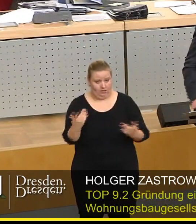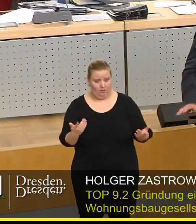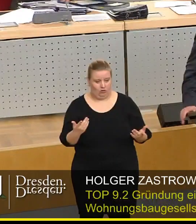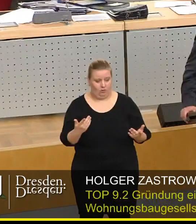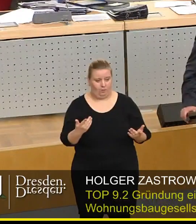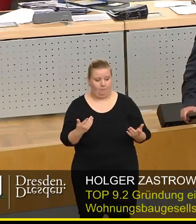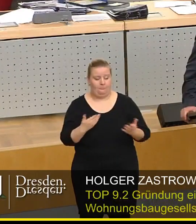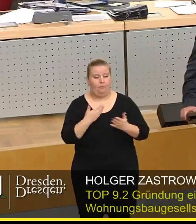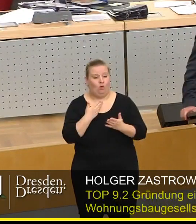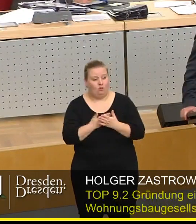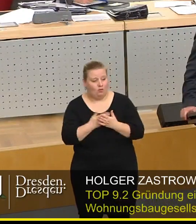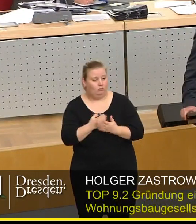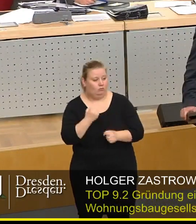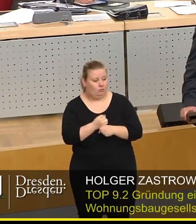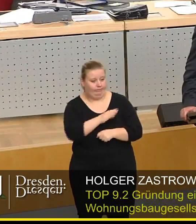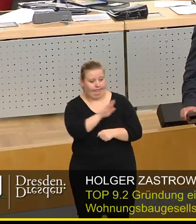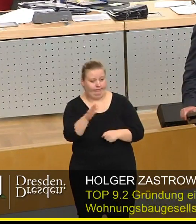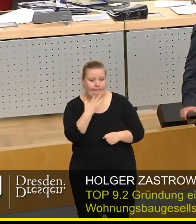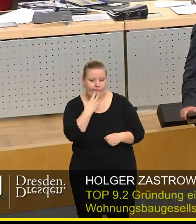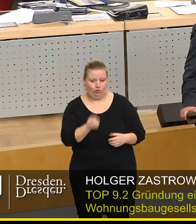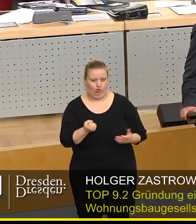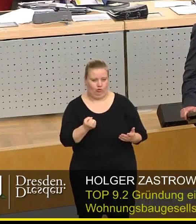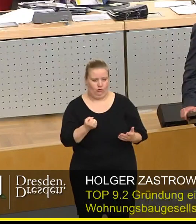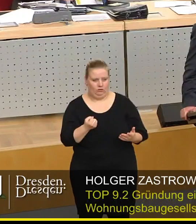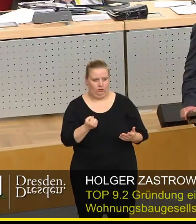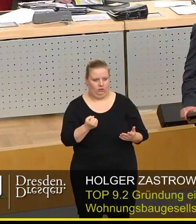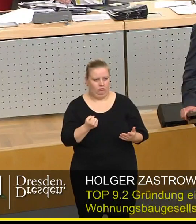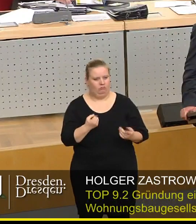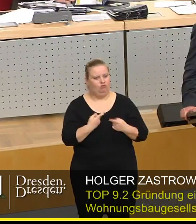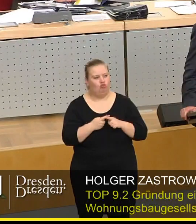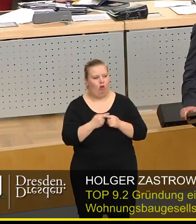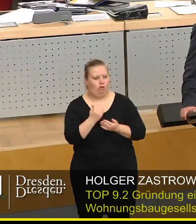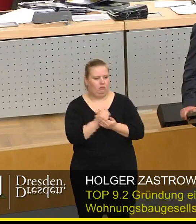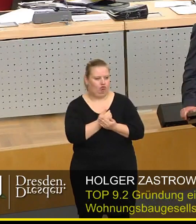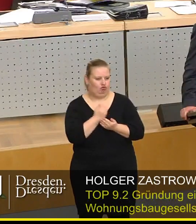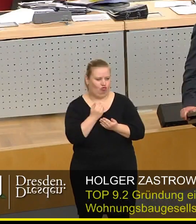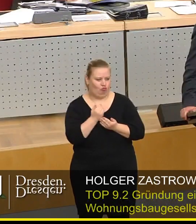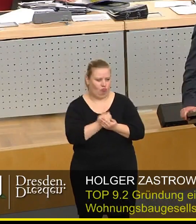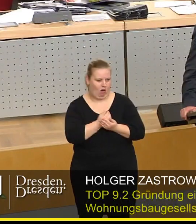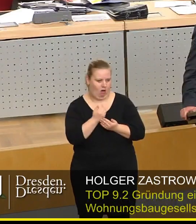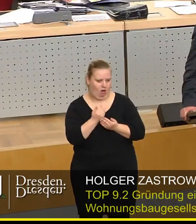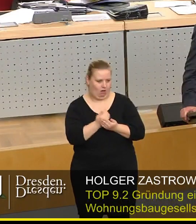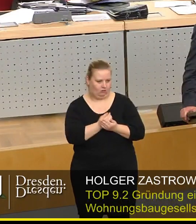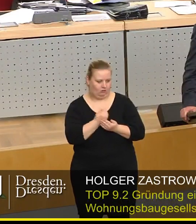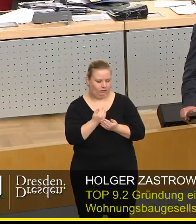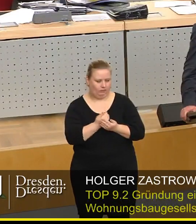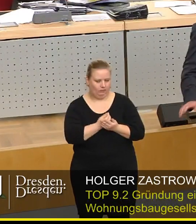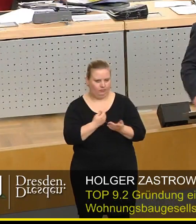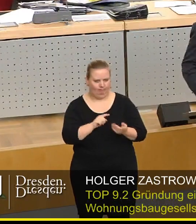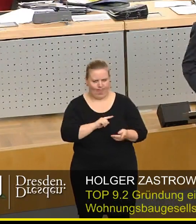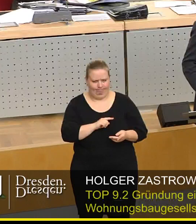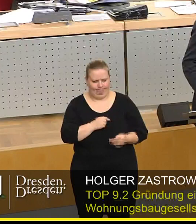Ansonsten, meine Damen und Herren, ging es Ihnen nur darum, möglichst Steuern zu sparen. Ich bin mir gar nicht sicher, ob Sie